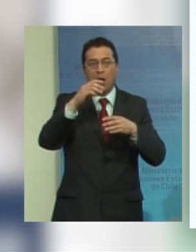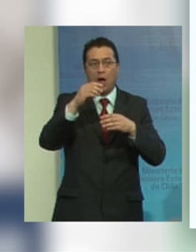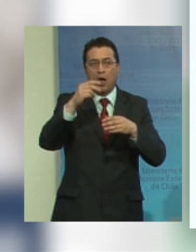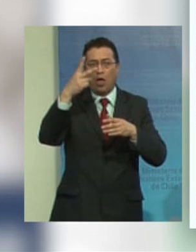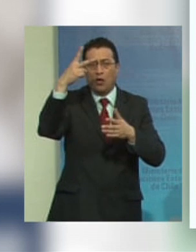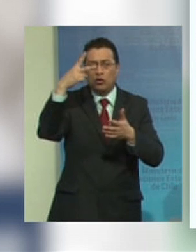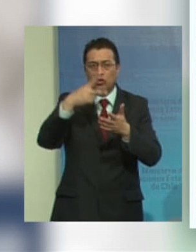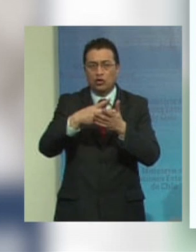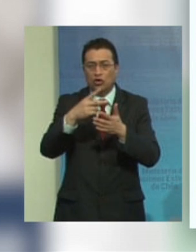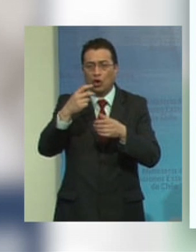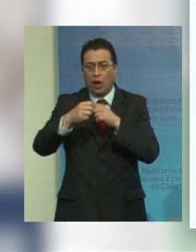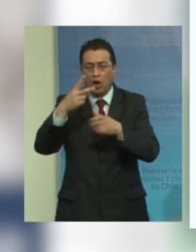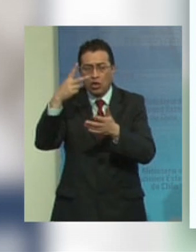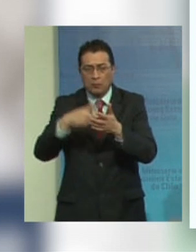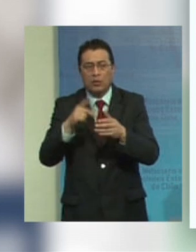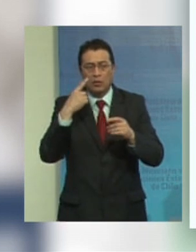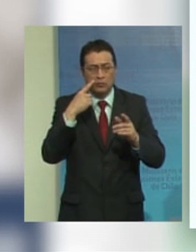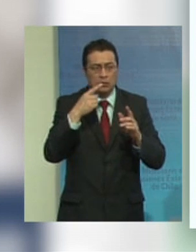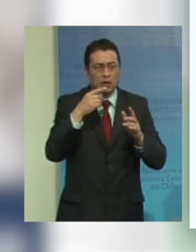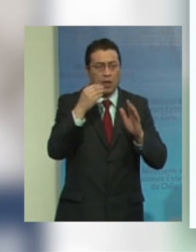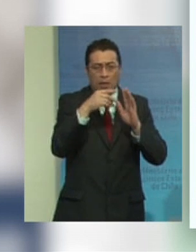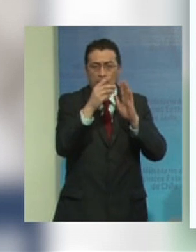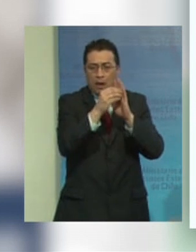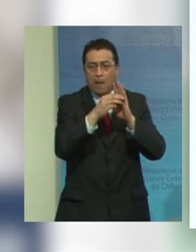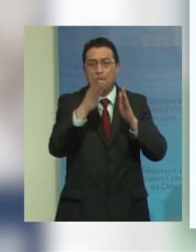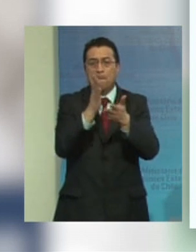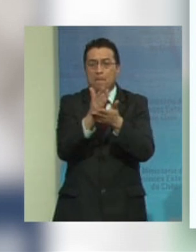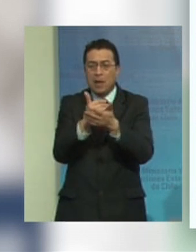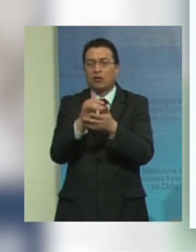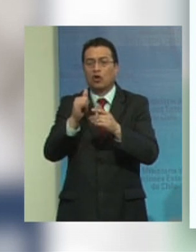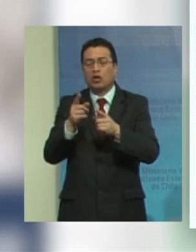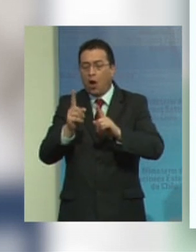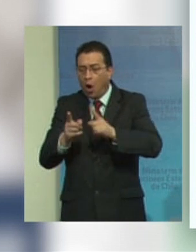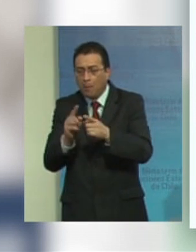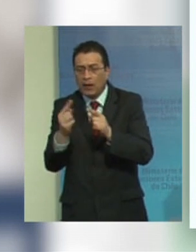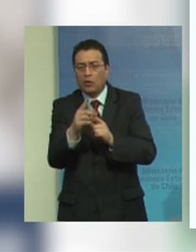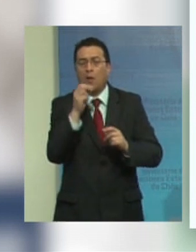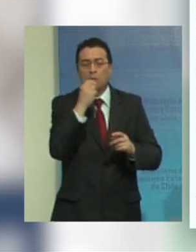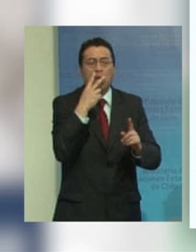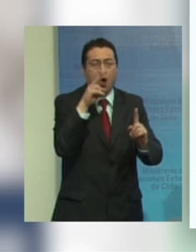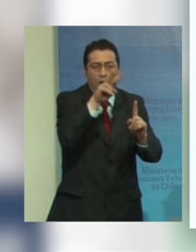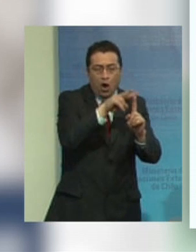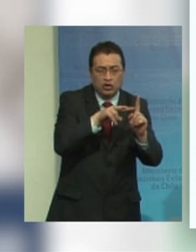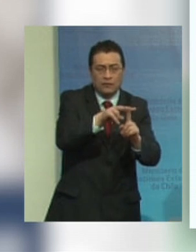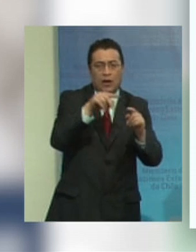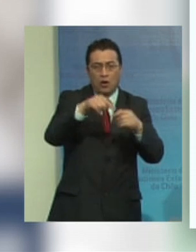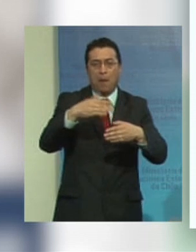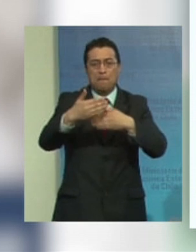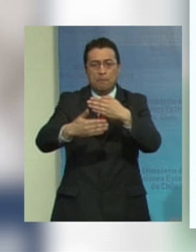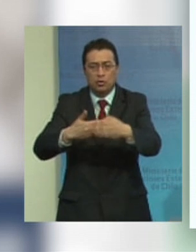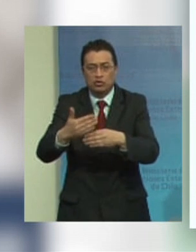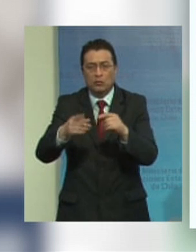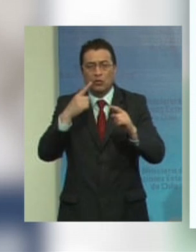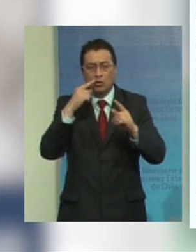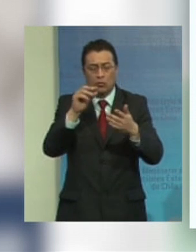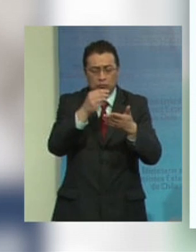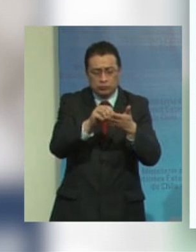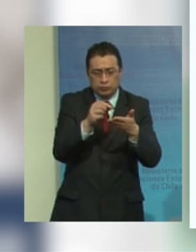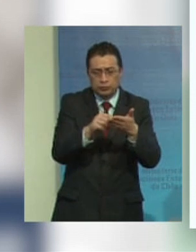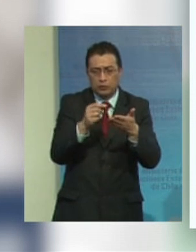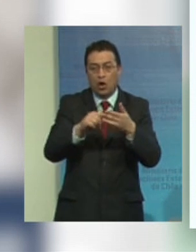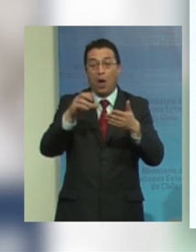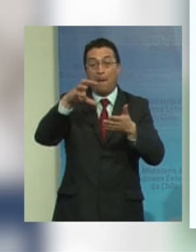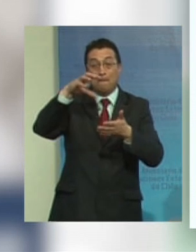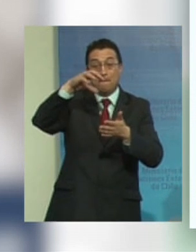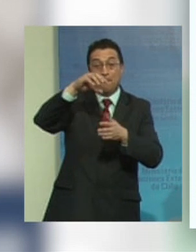debido a diferencias conceptuales metodológicas y operativas que se observan en los procedimientos de recolección entre los países de la